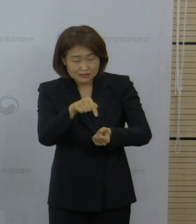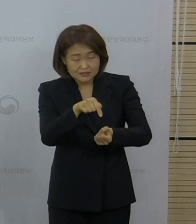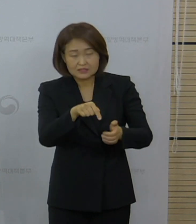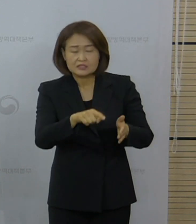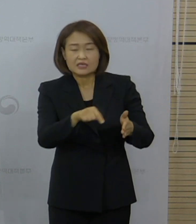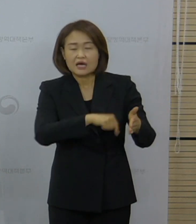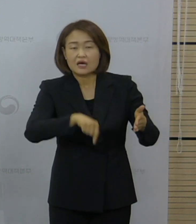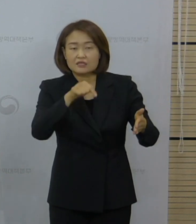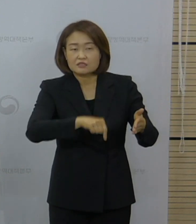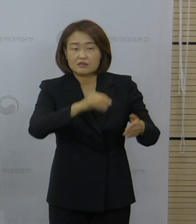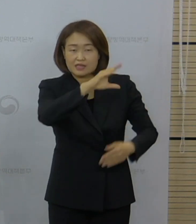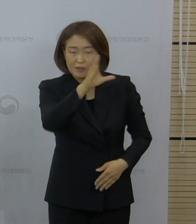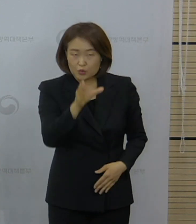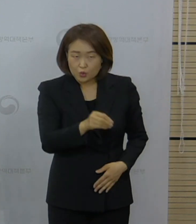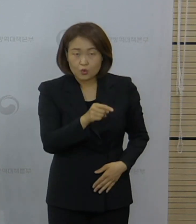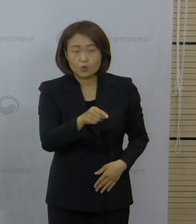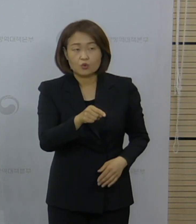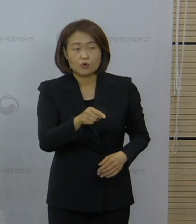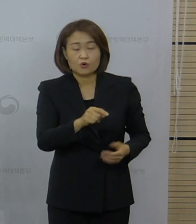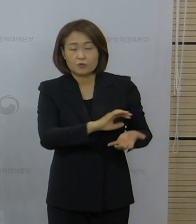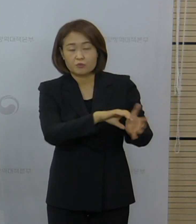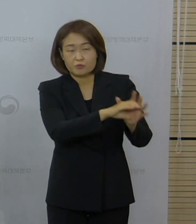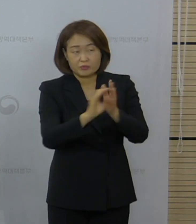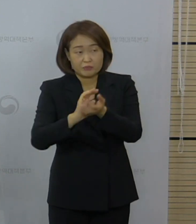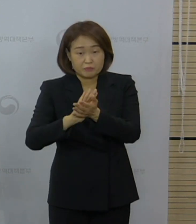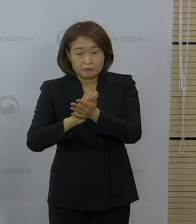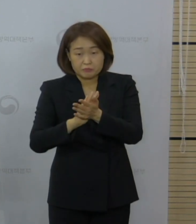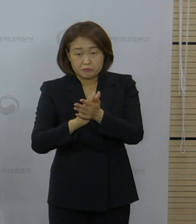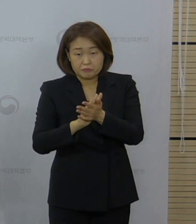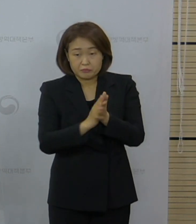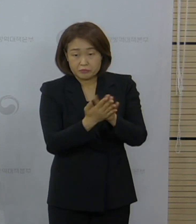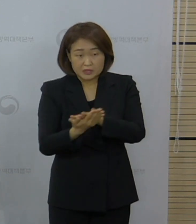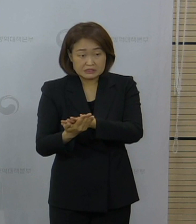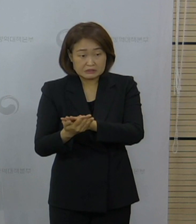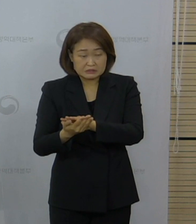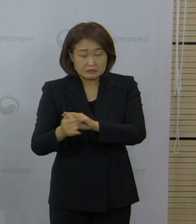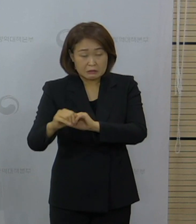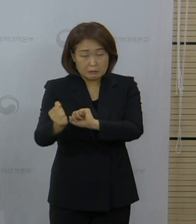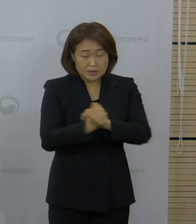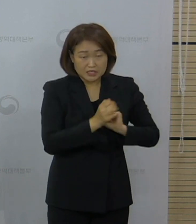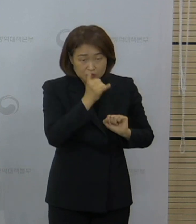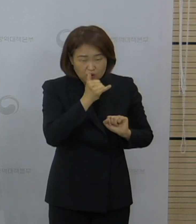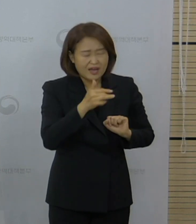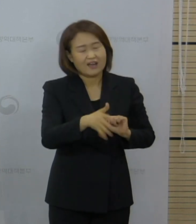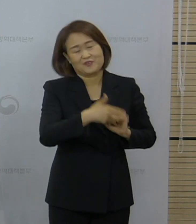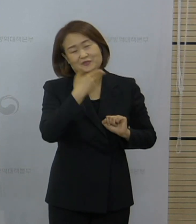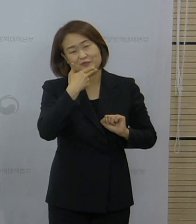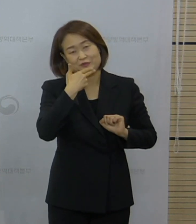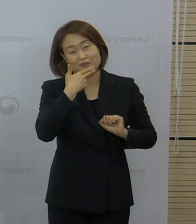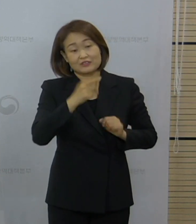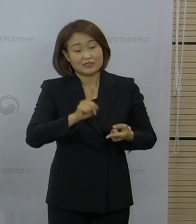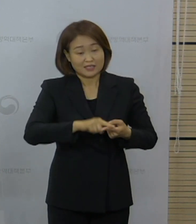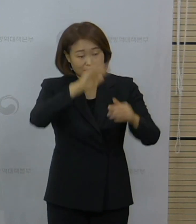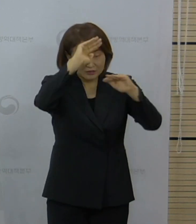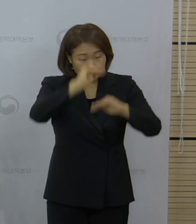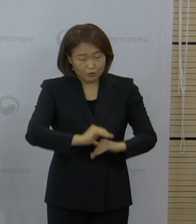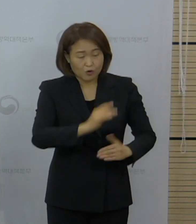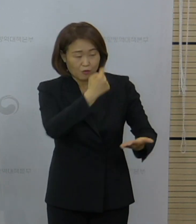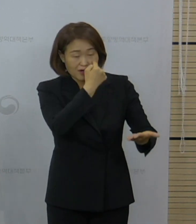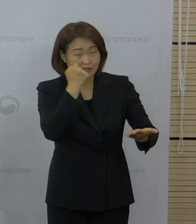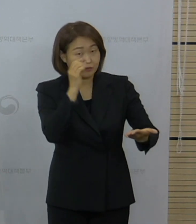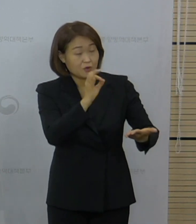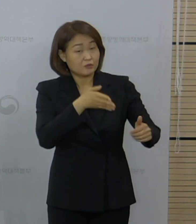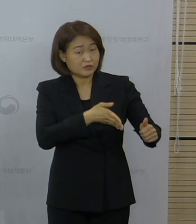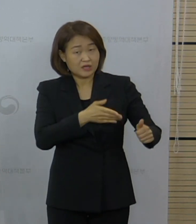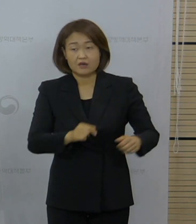변이라든지 브라질 변이가 확인된 케이스는 없습니다. 관련된 표를 참고해 주시면 될 것 같고요. 영국 변이가 주로